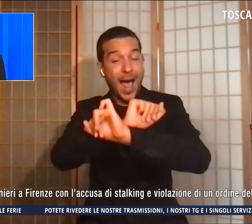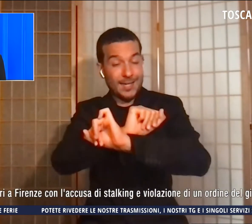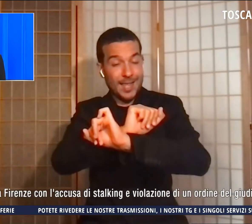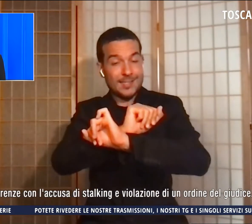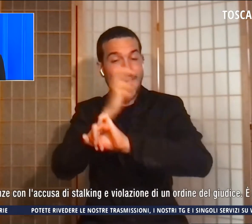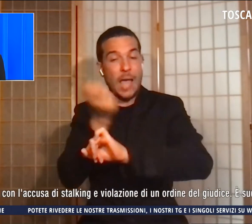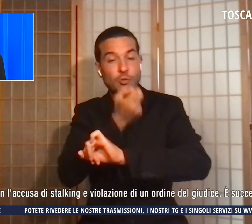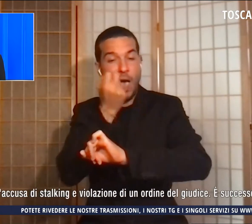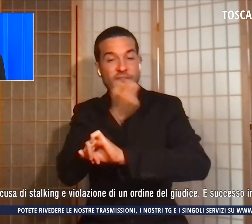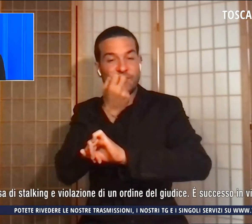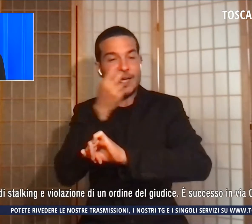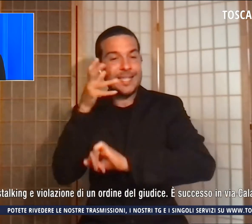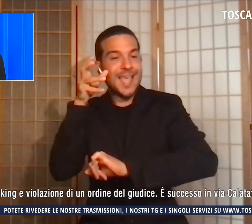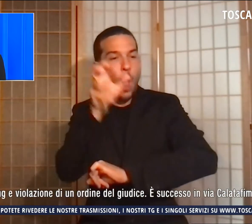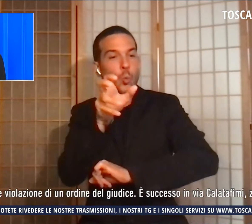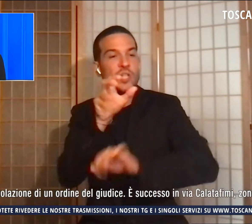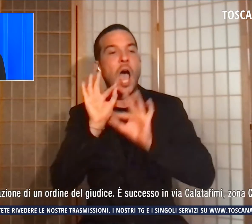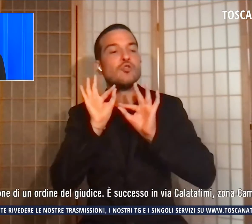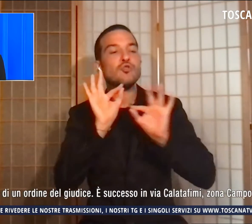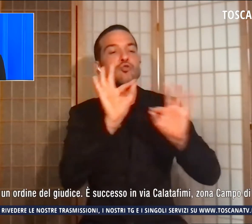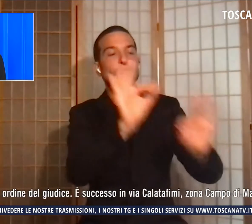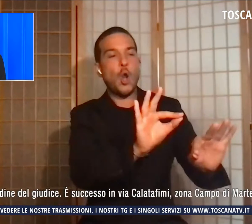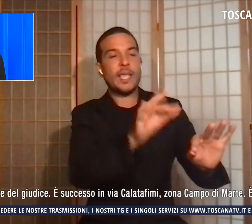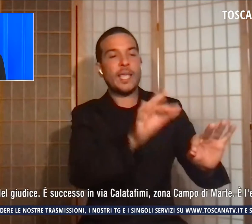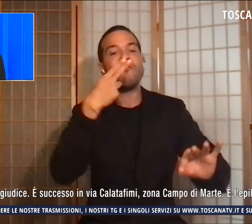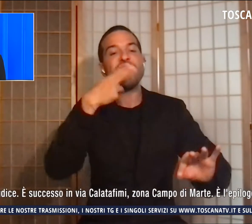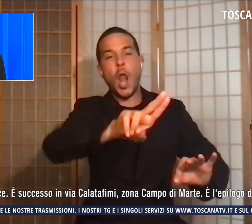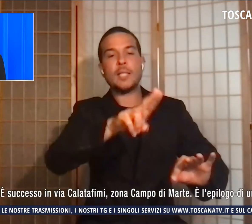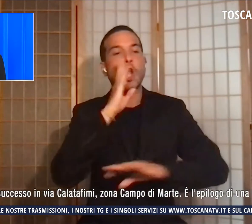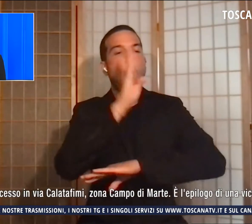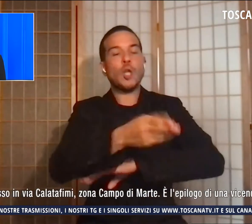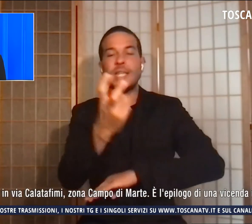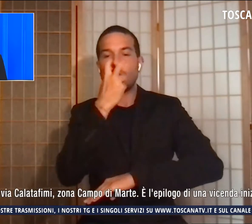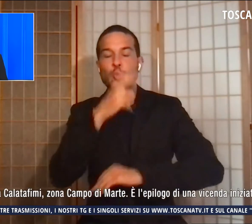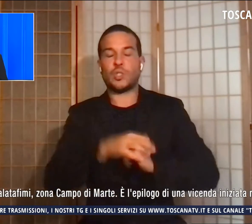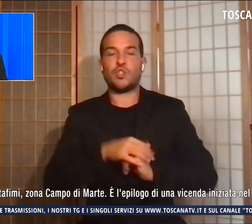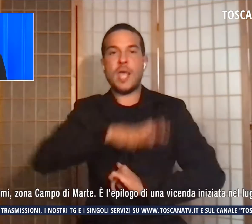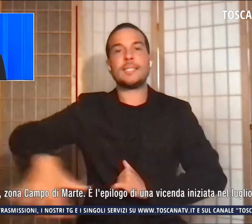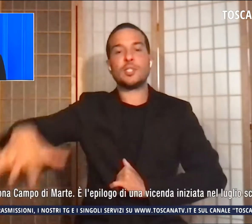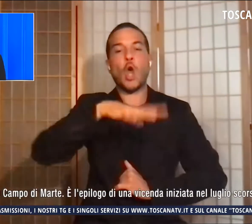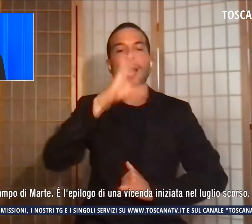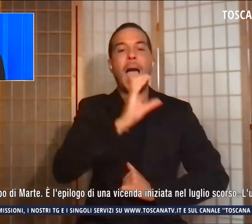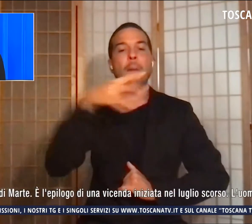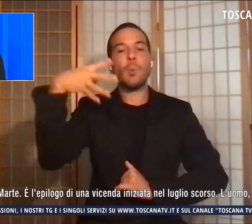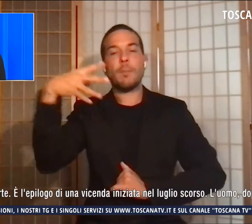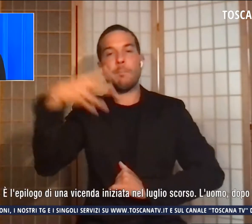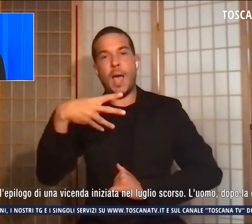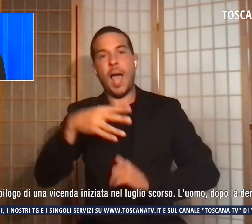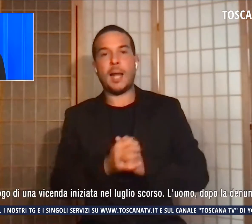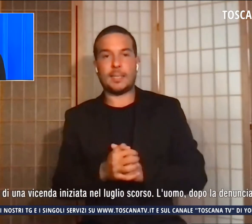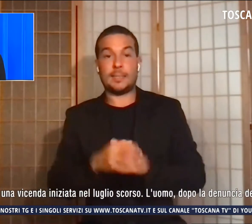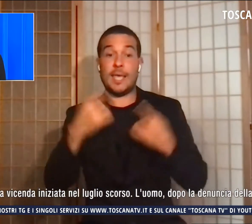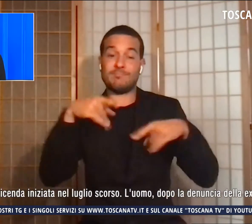violazione di un ordine del giudice. È successo nella zona di Campo di Marte, epilogo di una vicenda